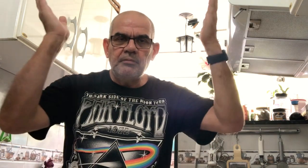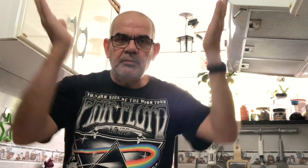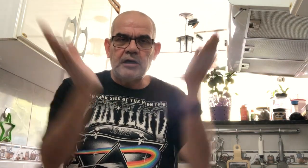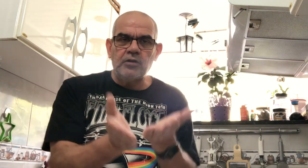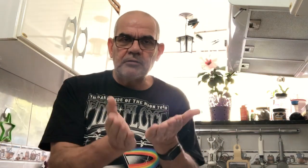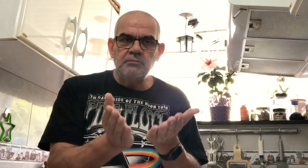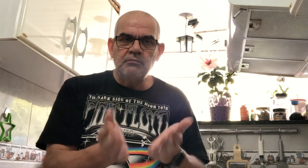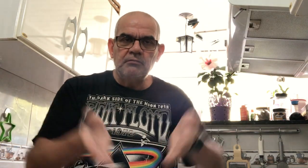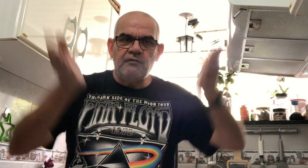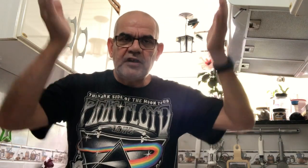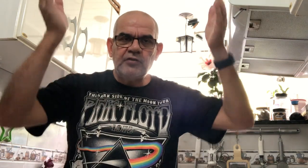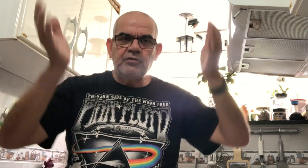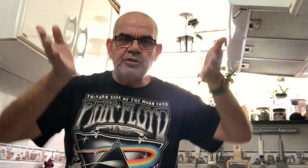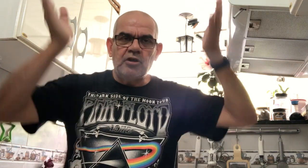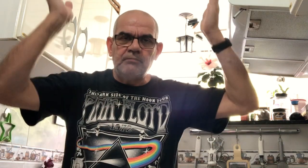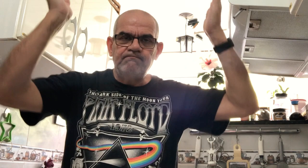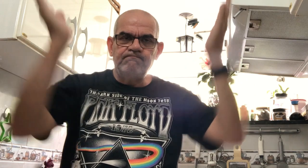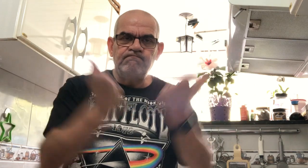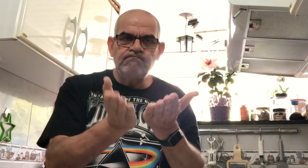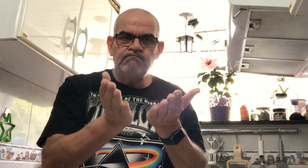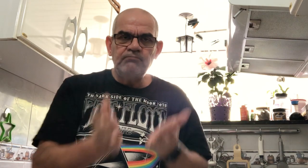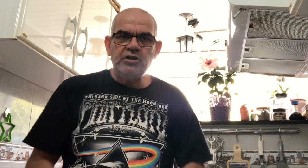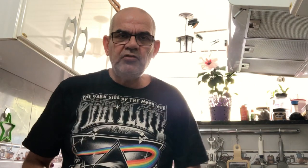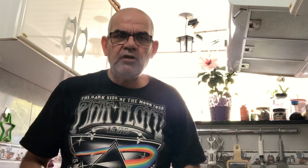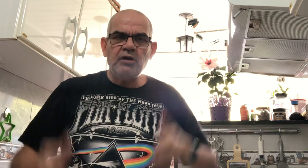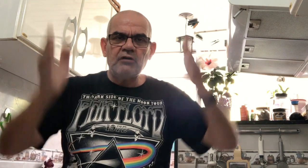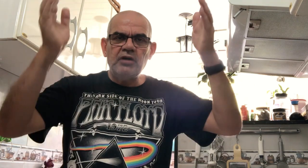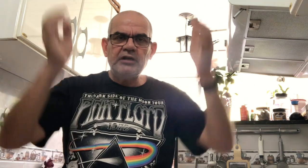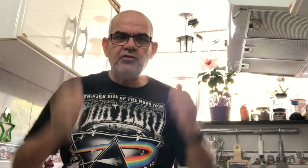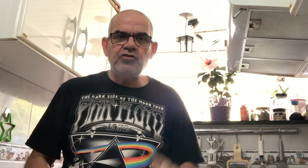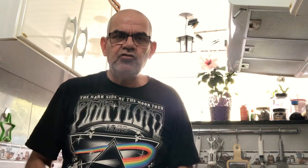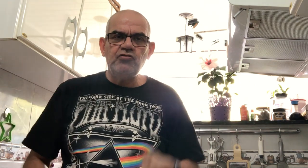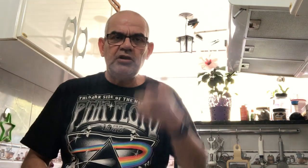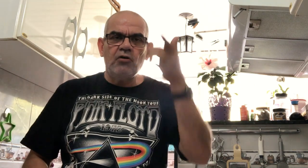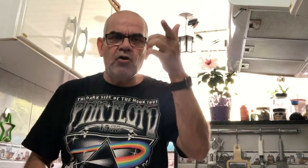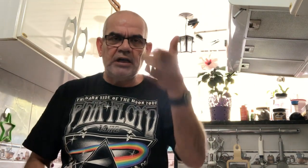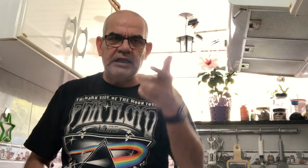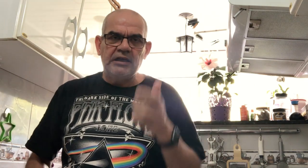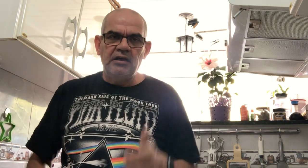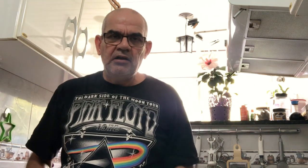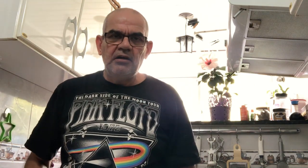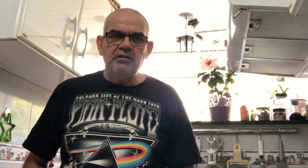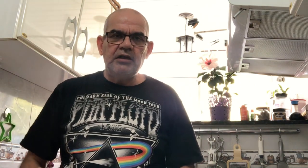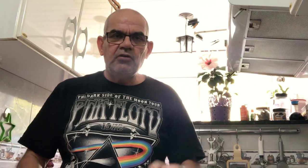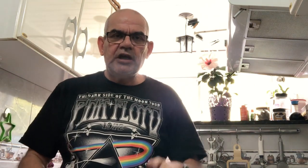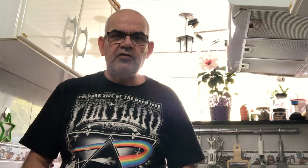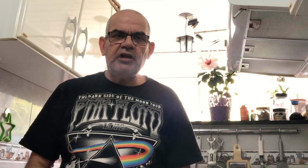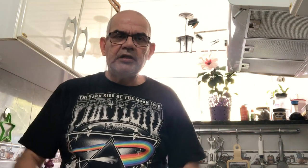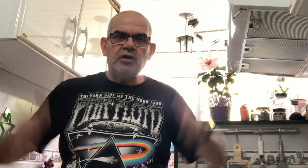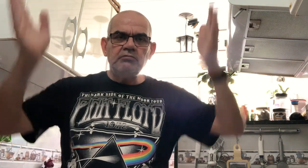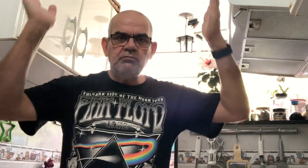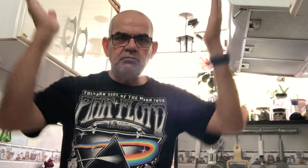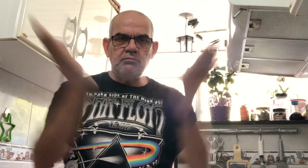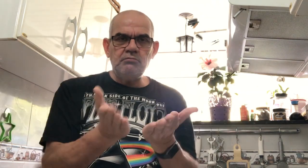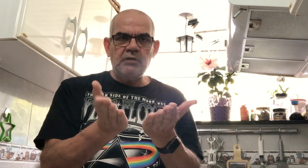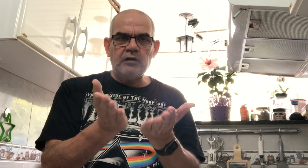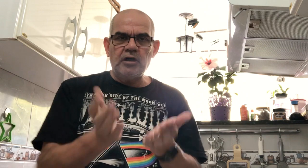Agora. Façam aí comigo, ó. Isso é um agora no sentido de ordem. Eu quero esse relatório agora.